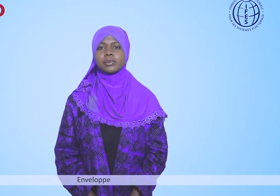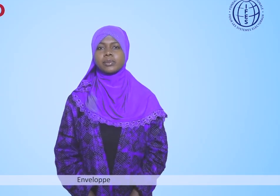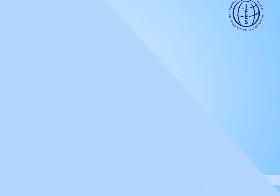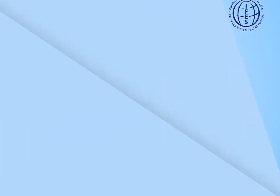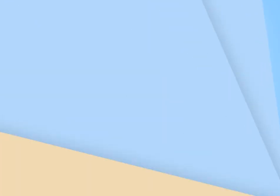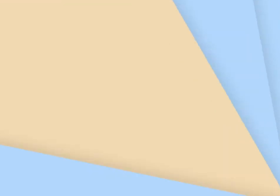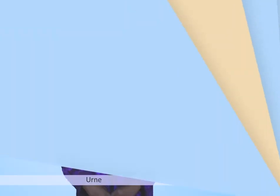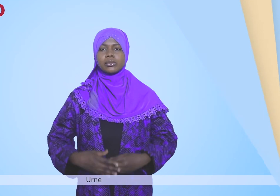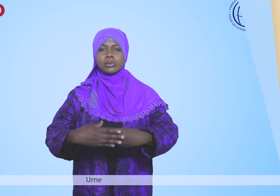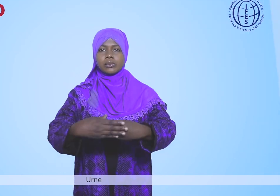Urne